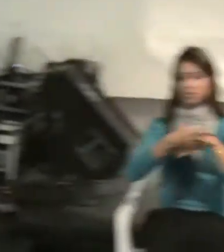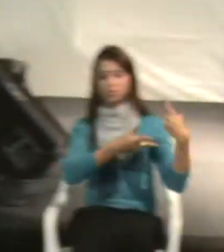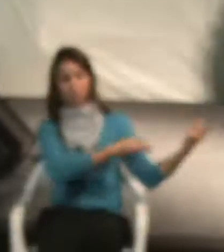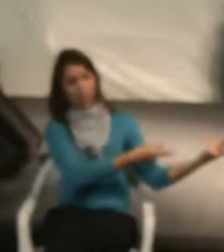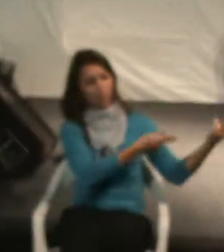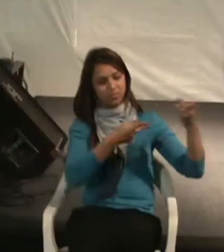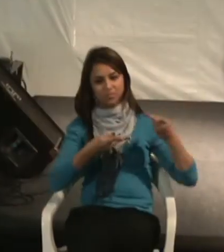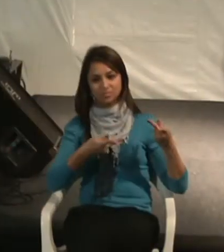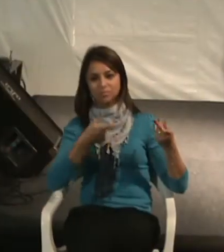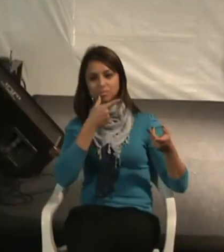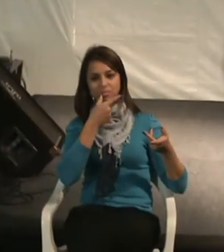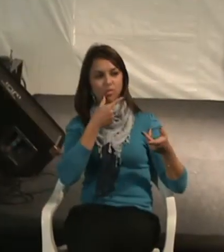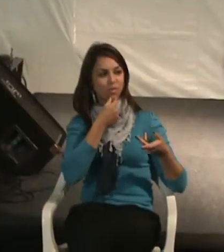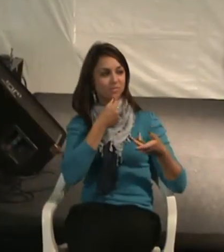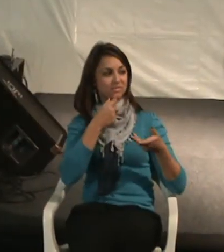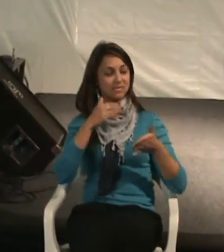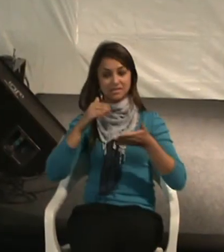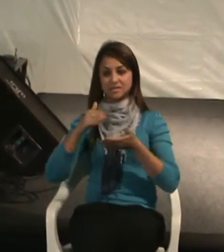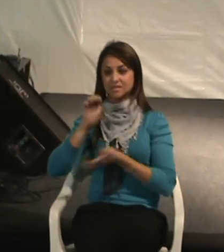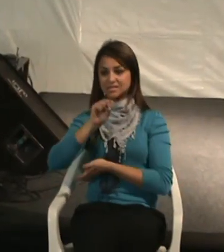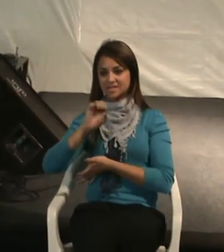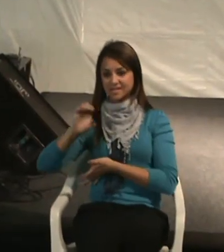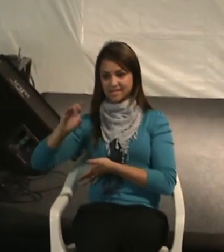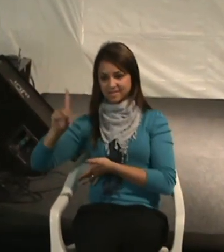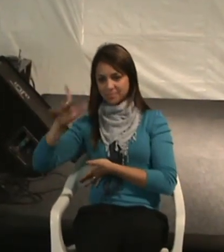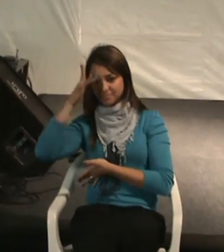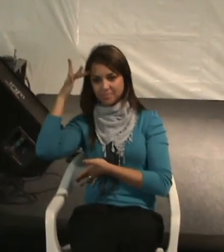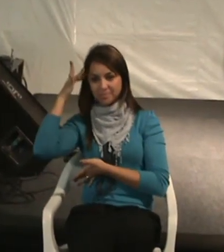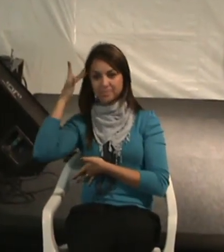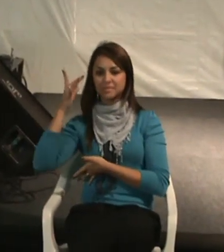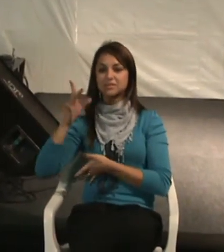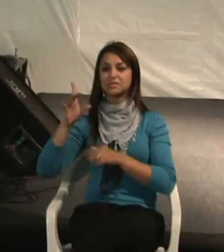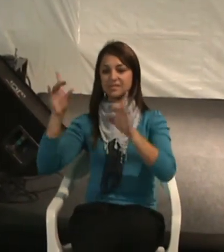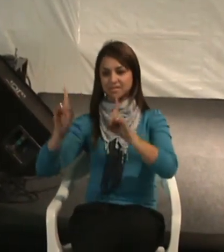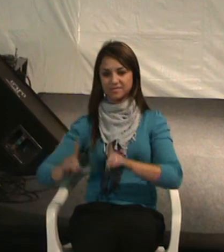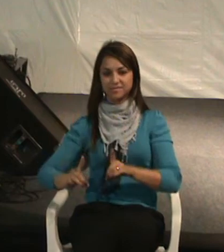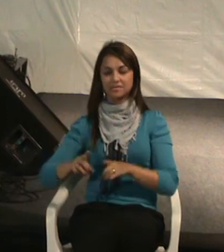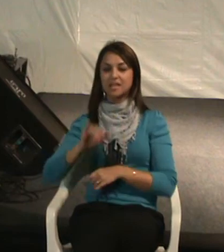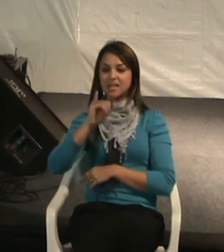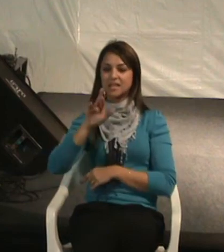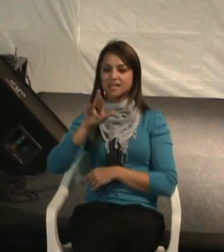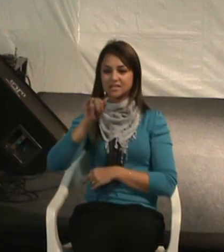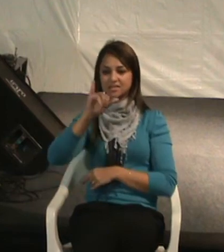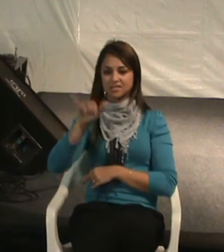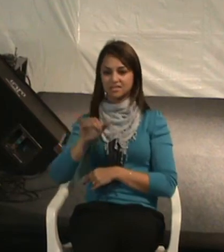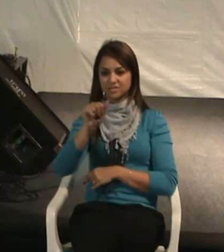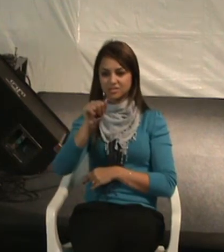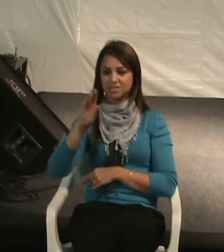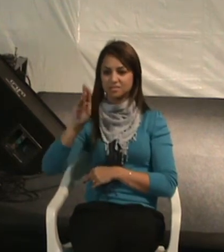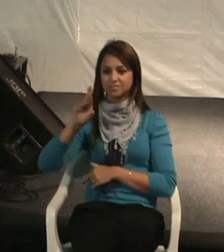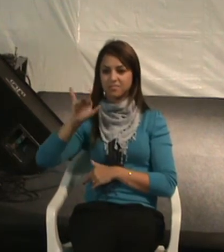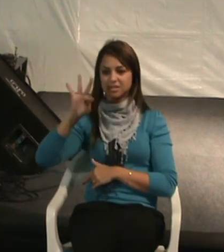então ao palco, da Secretaria Especial dos Direitos da Pessoa com Deficiência, Irajade Brito Vaz.